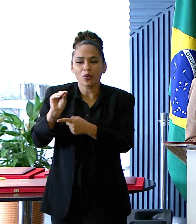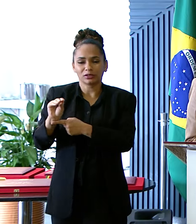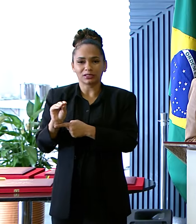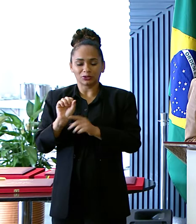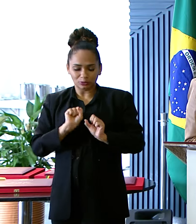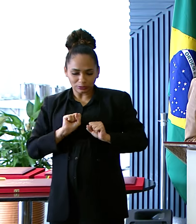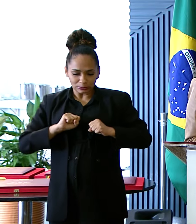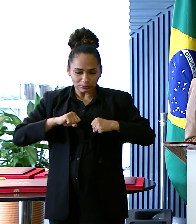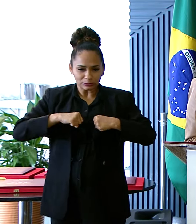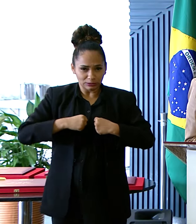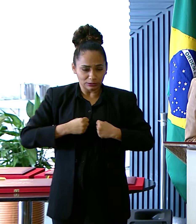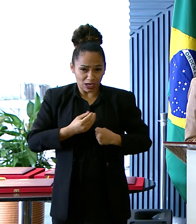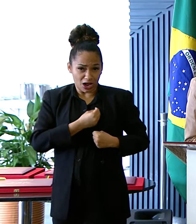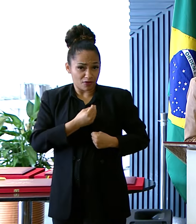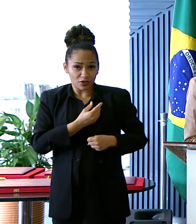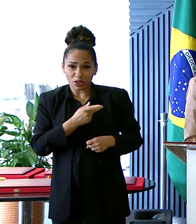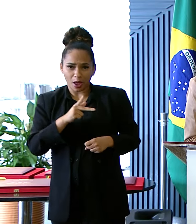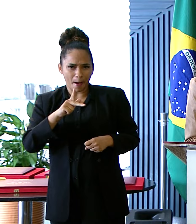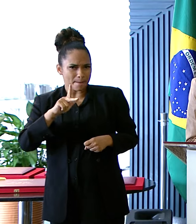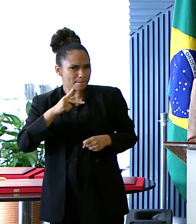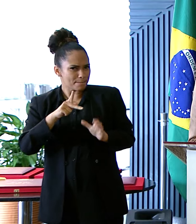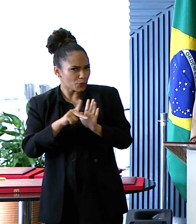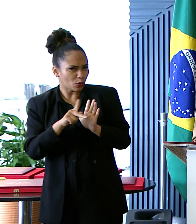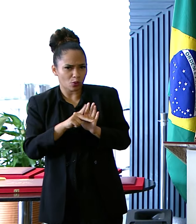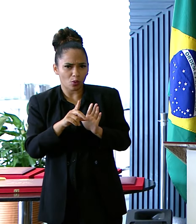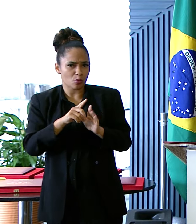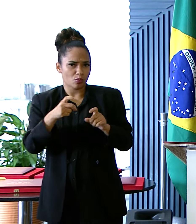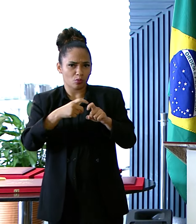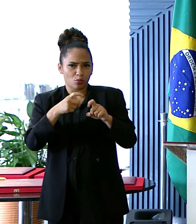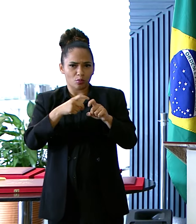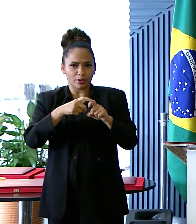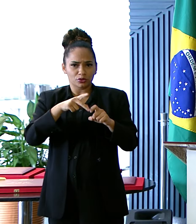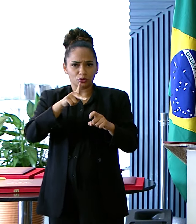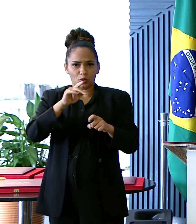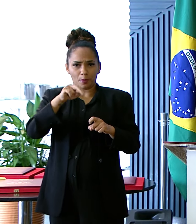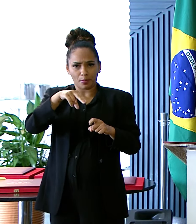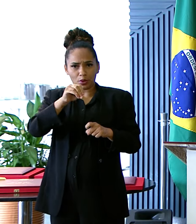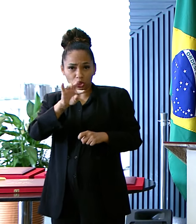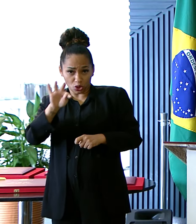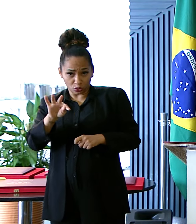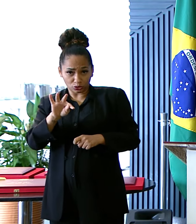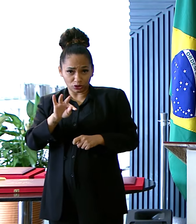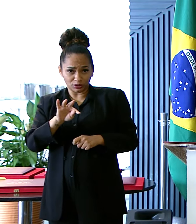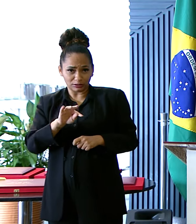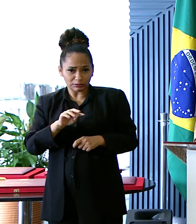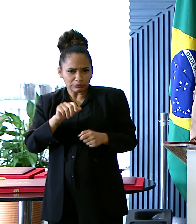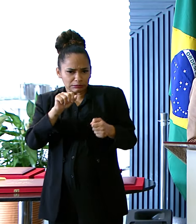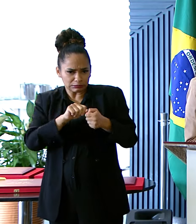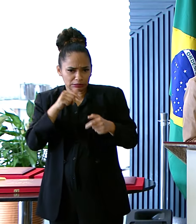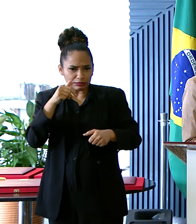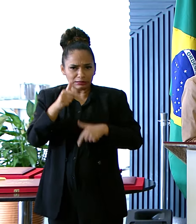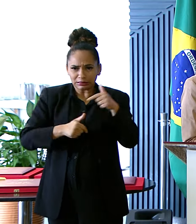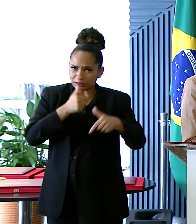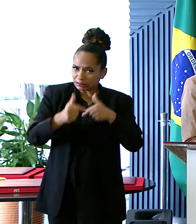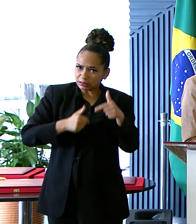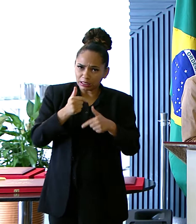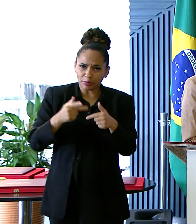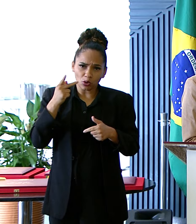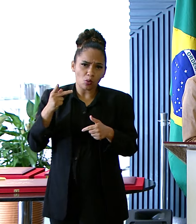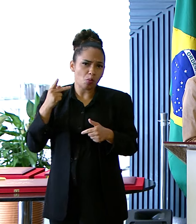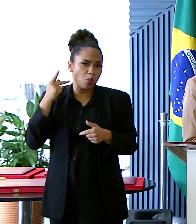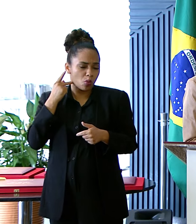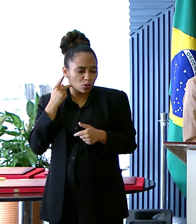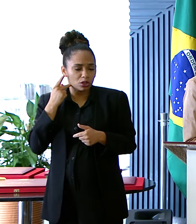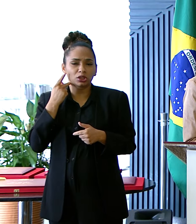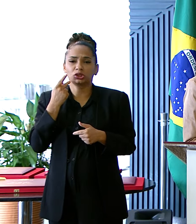própria vida Do doutor Pinotti Como alguém que exerceu A representação política Exerceu mandatos parlamentares